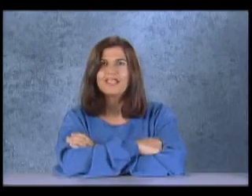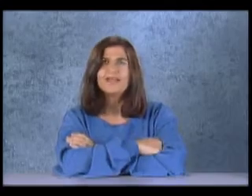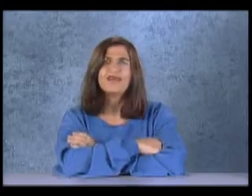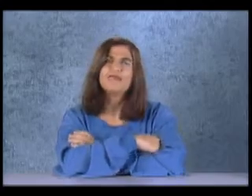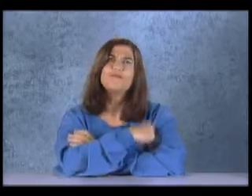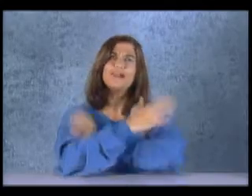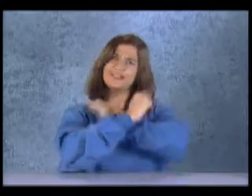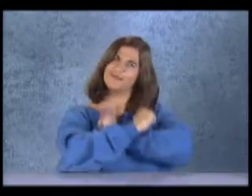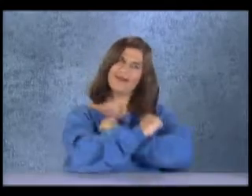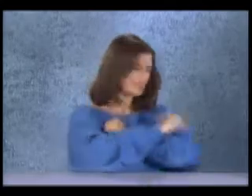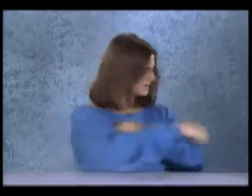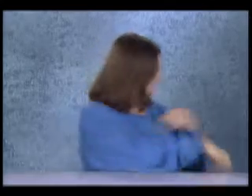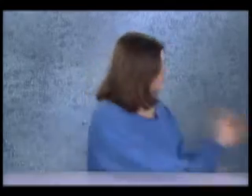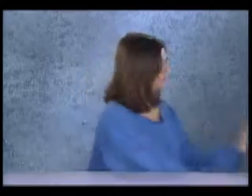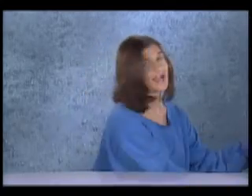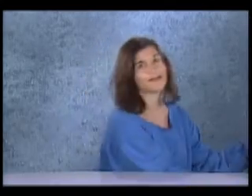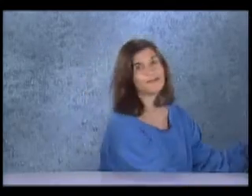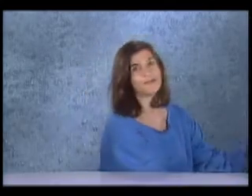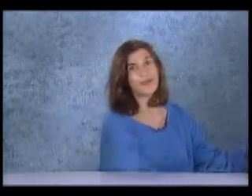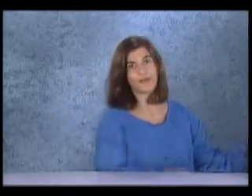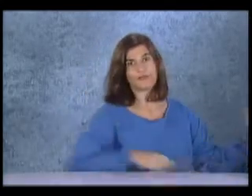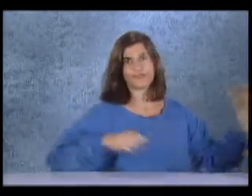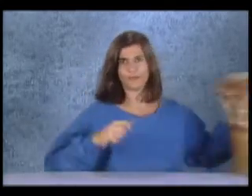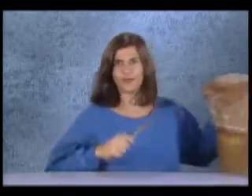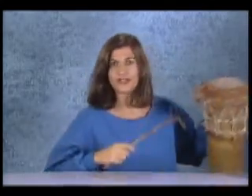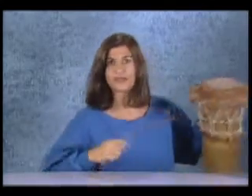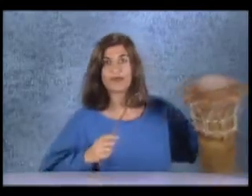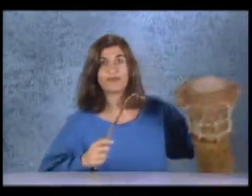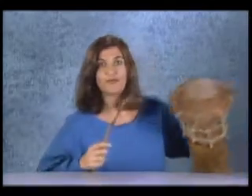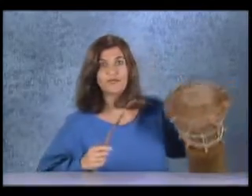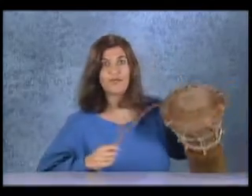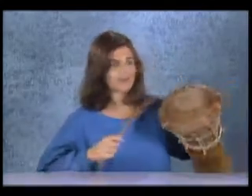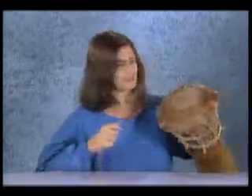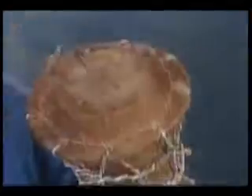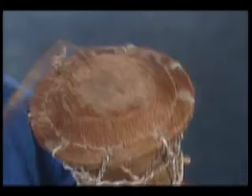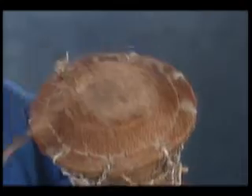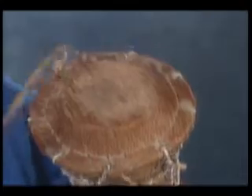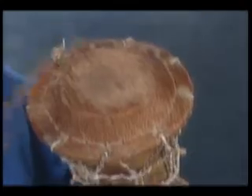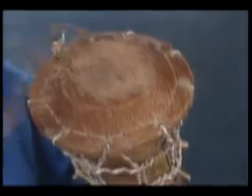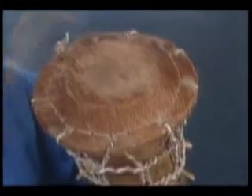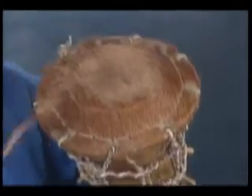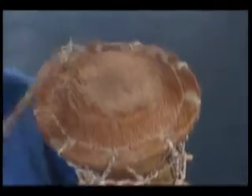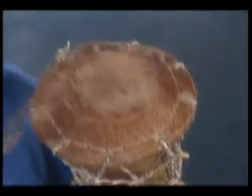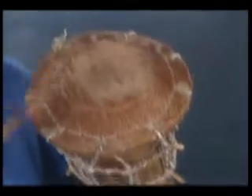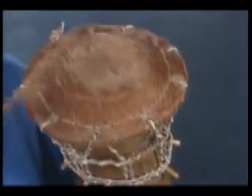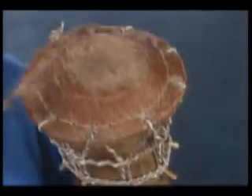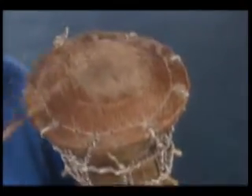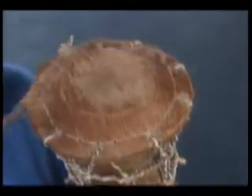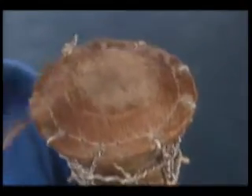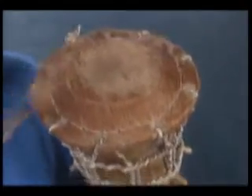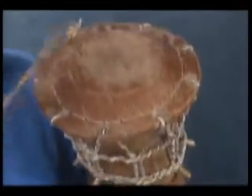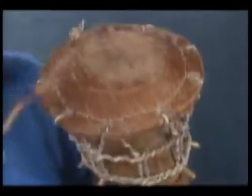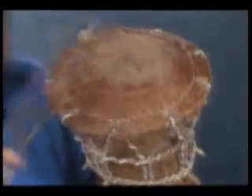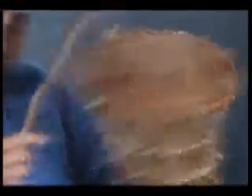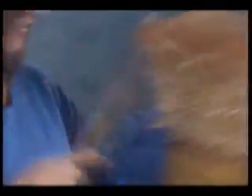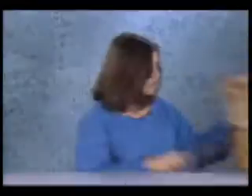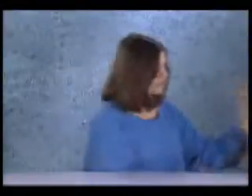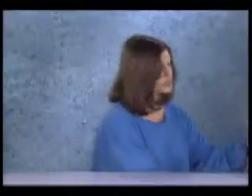ficavam mais animadas quando ele chegava. Os tambores tocavam mais forte, os